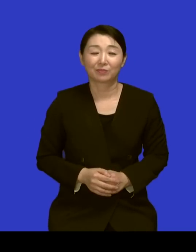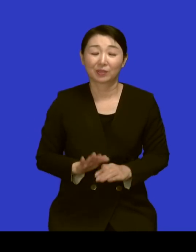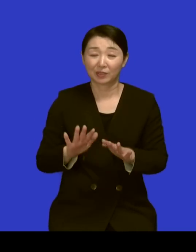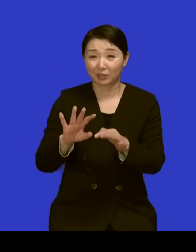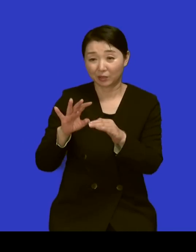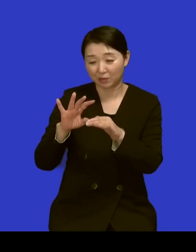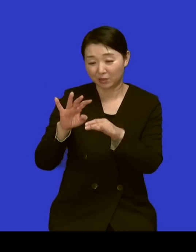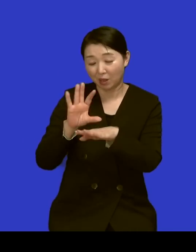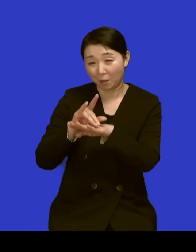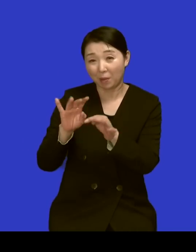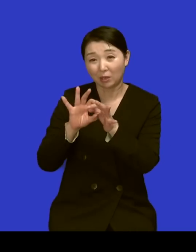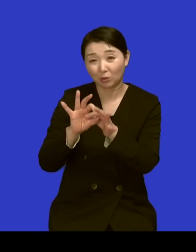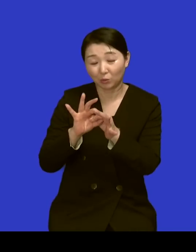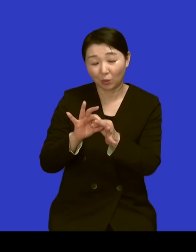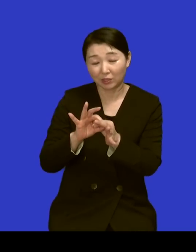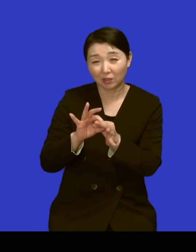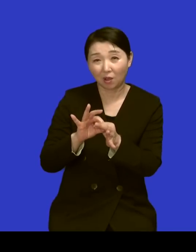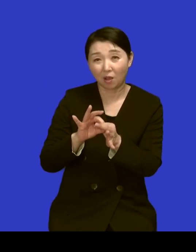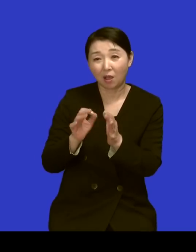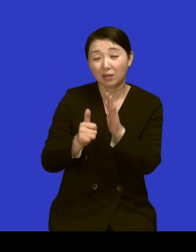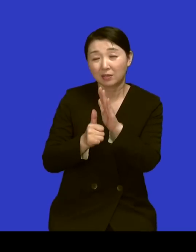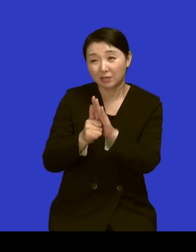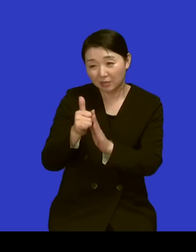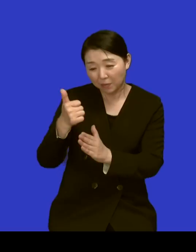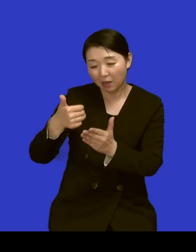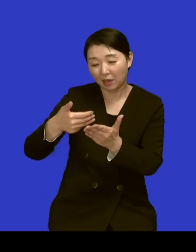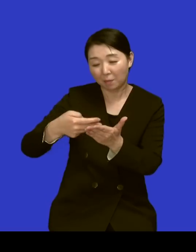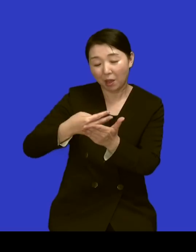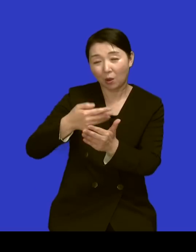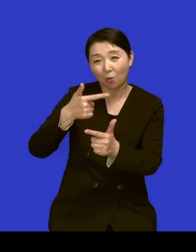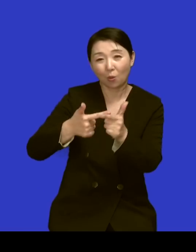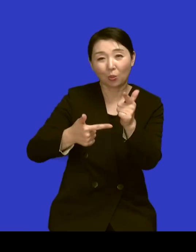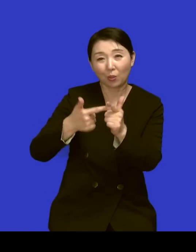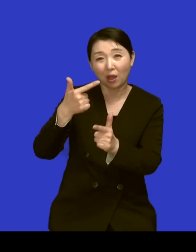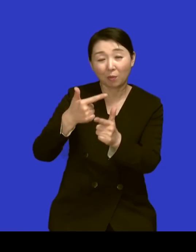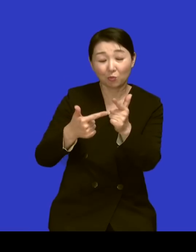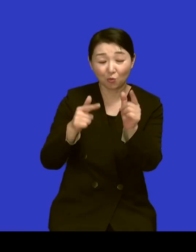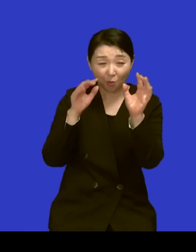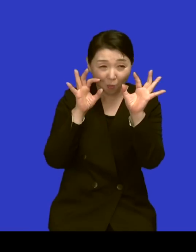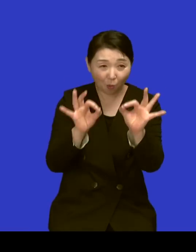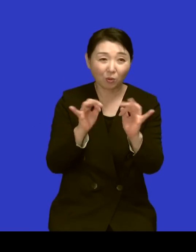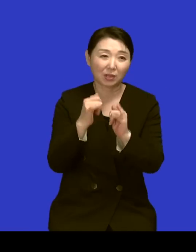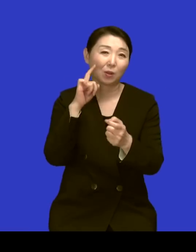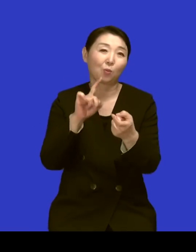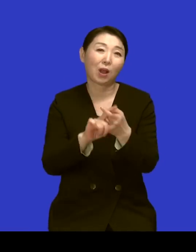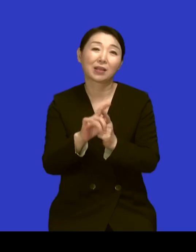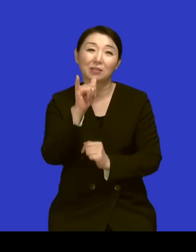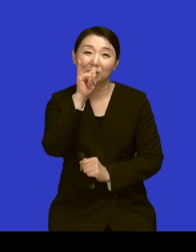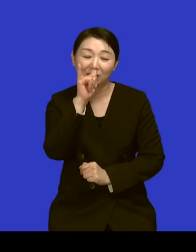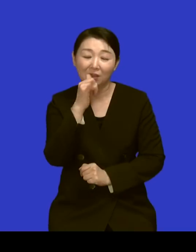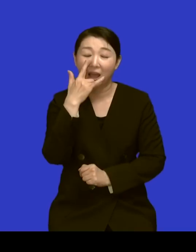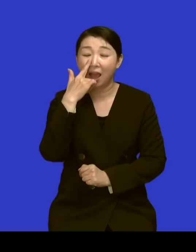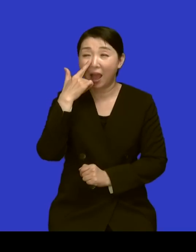통해서 희망의 망고 나무를 처음 접하게 된 분도 이제 앞으로 더 관심을 갖고 네 네 아버님 때부터 대를 이어서 물려받은 그